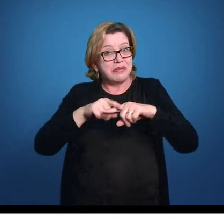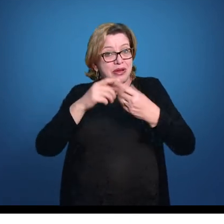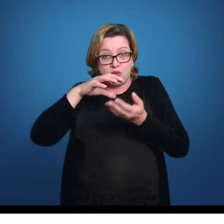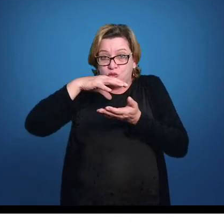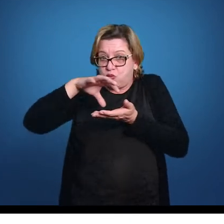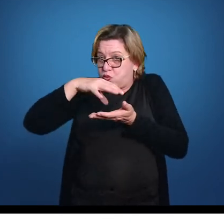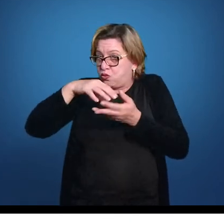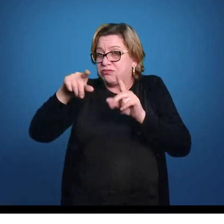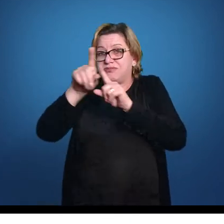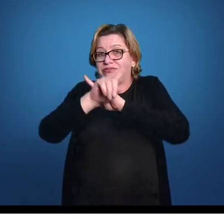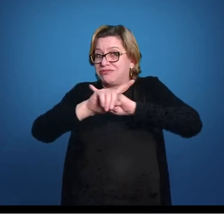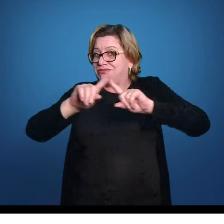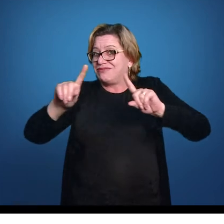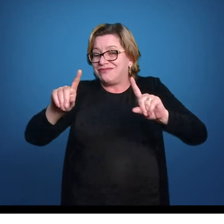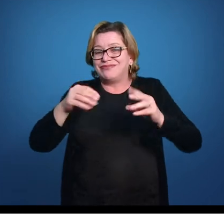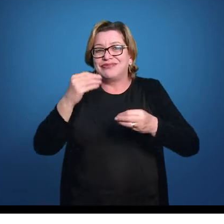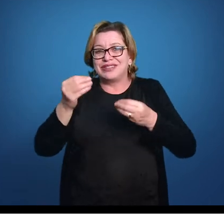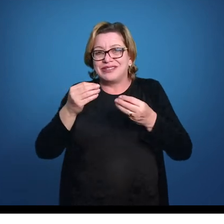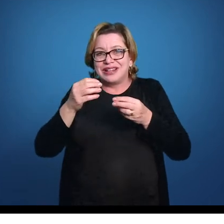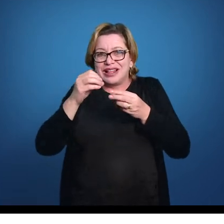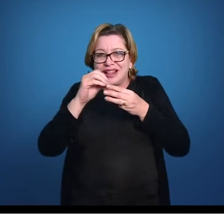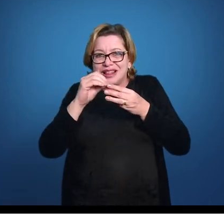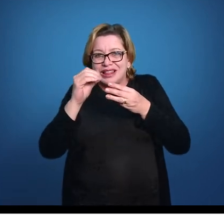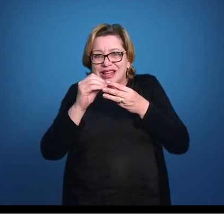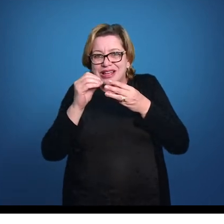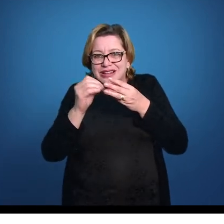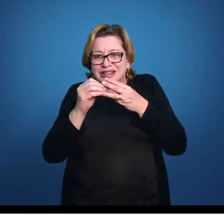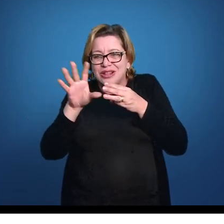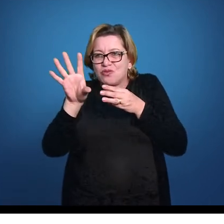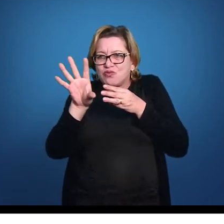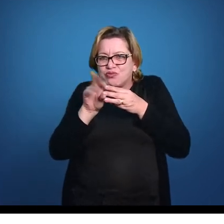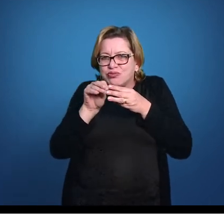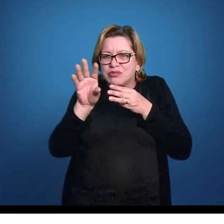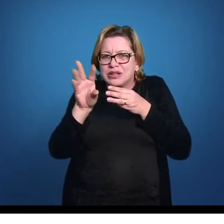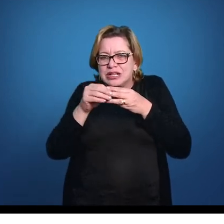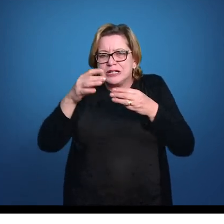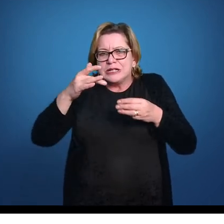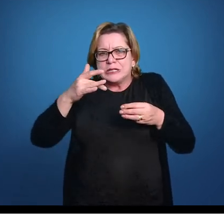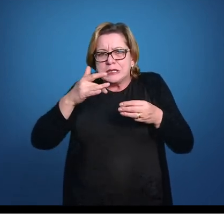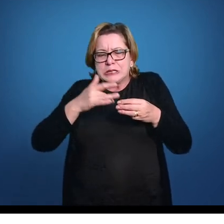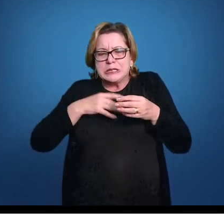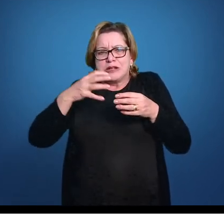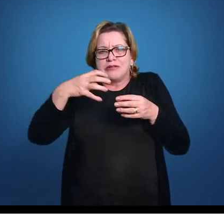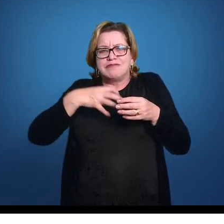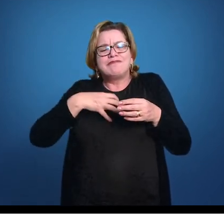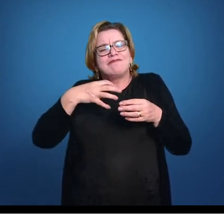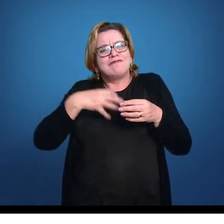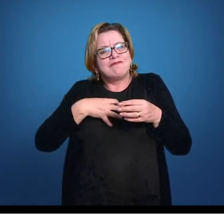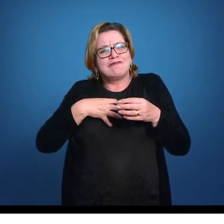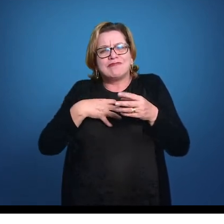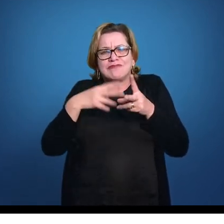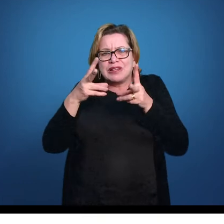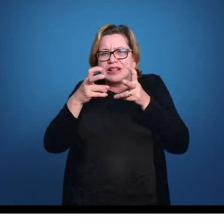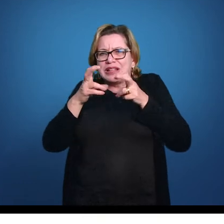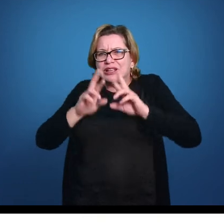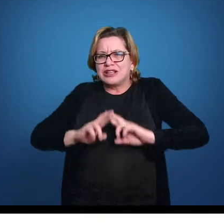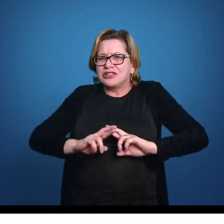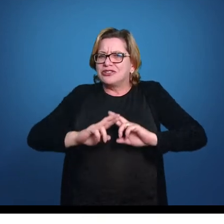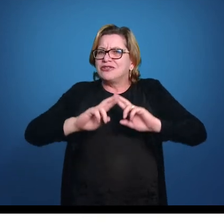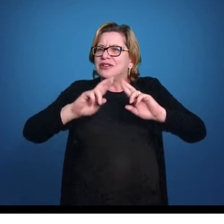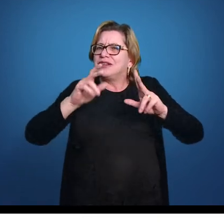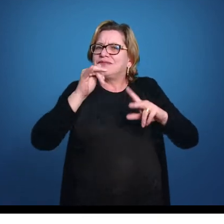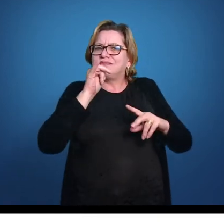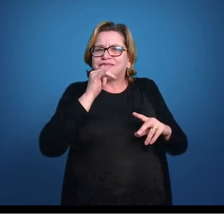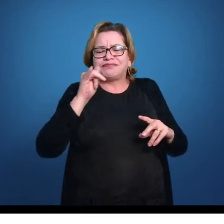ciliadas aqui são sensoriais, são especialistas em captar diferença de potencial